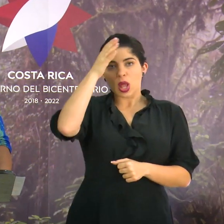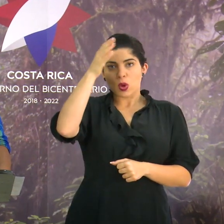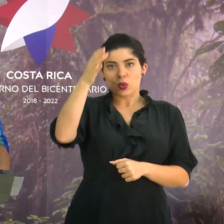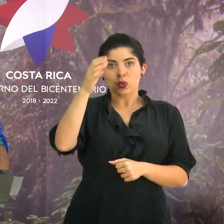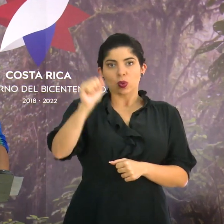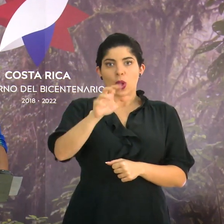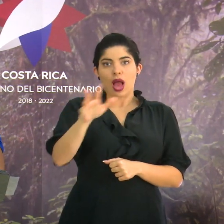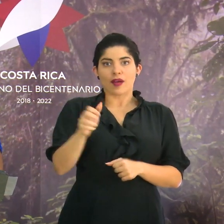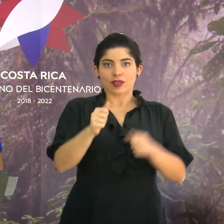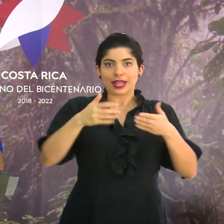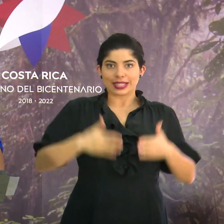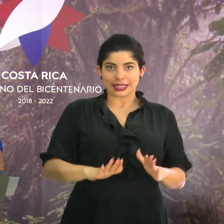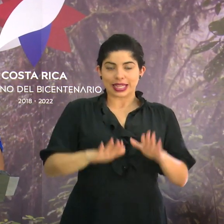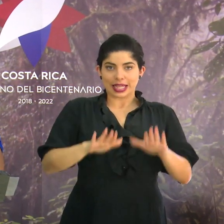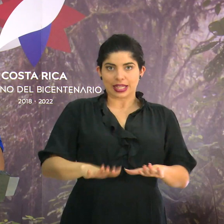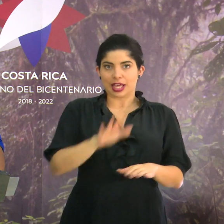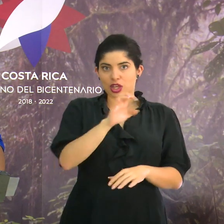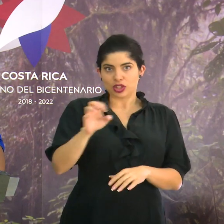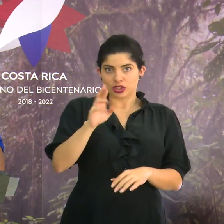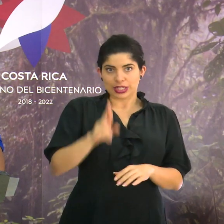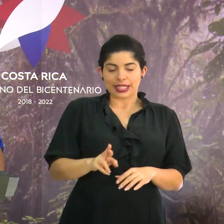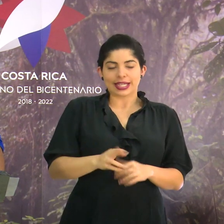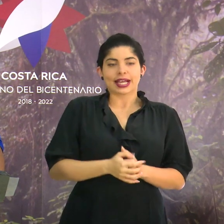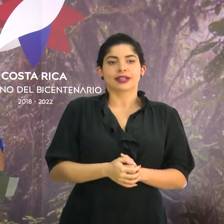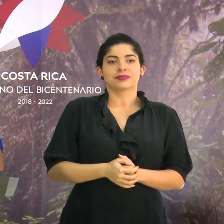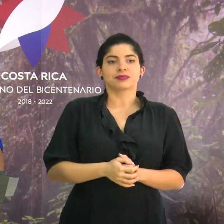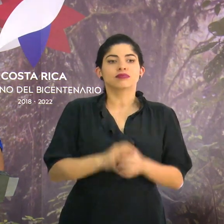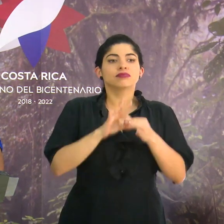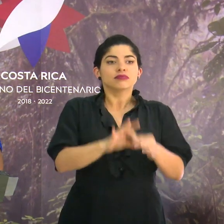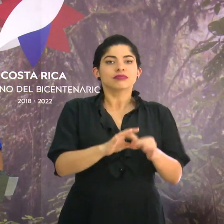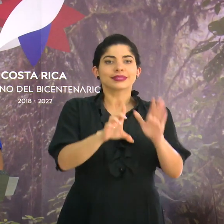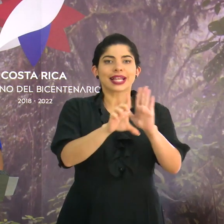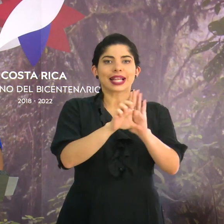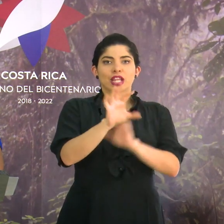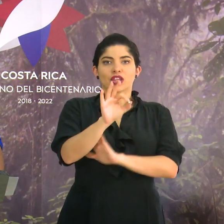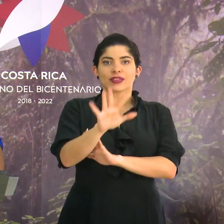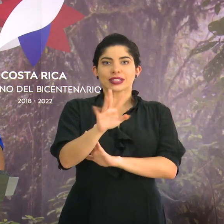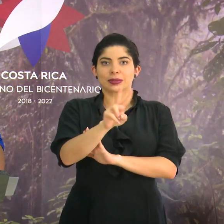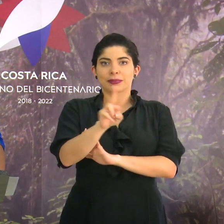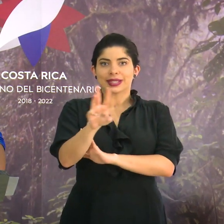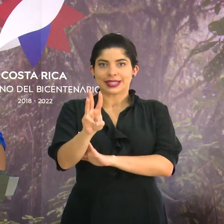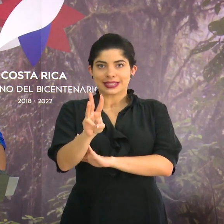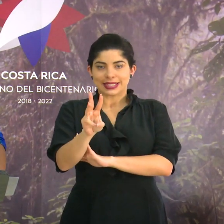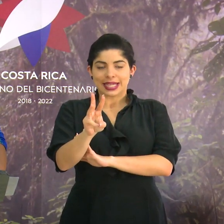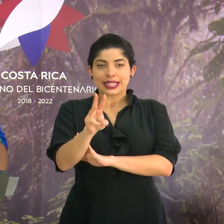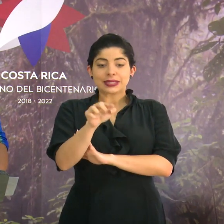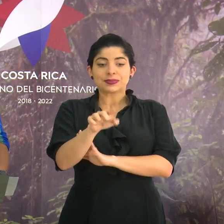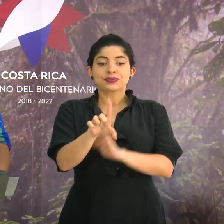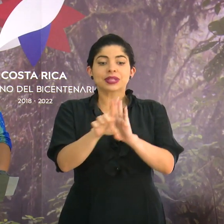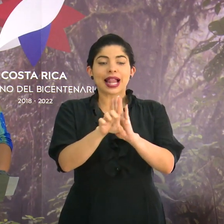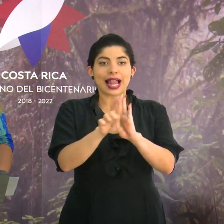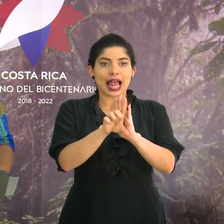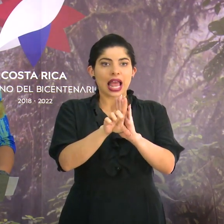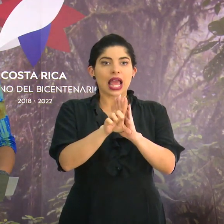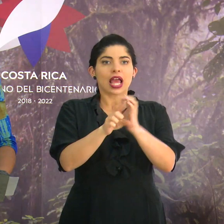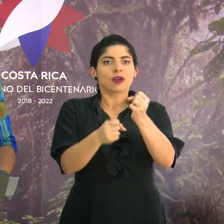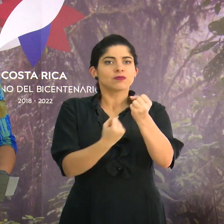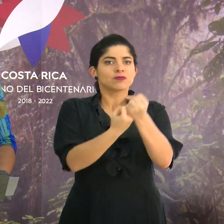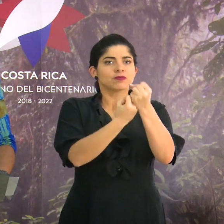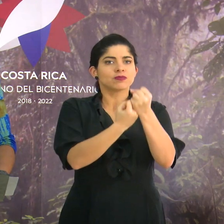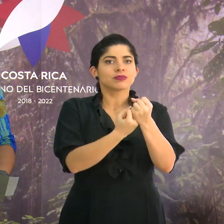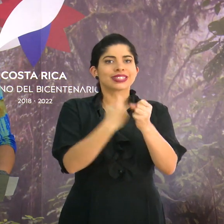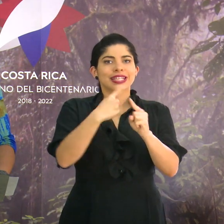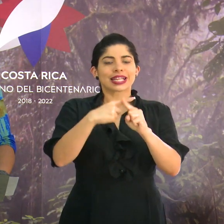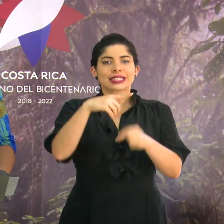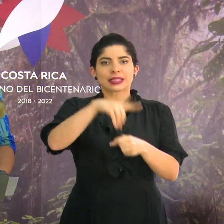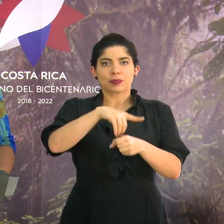afrodescendiente de Costa Rica, de acuerdo a la ley 9526, ley que fue impulsada por